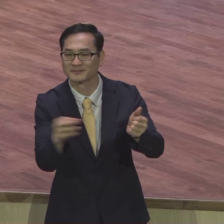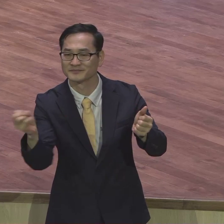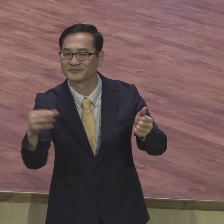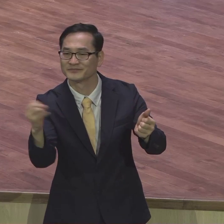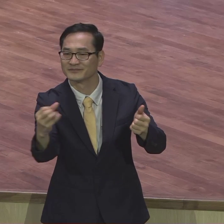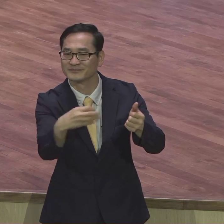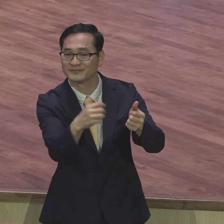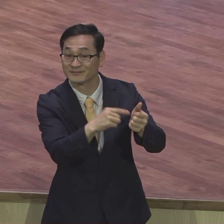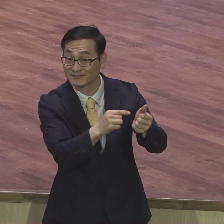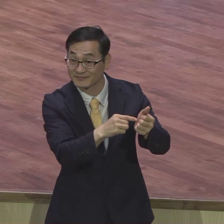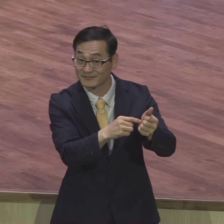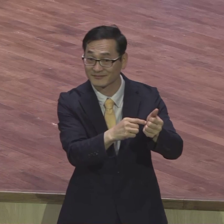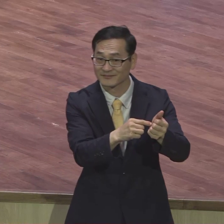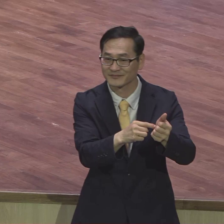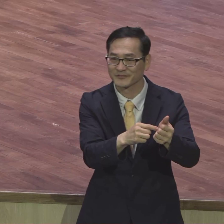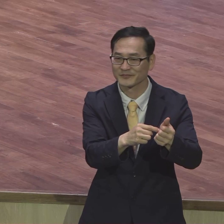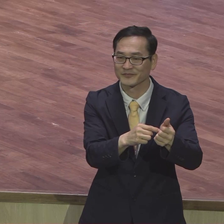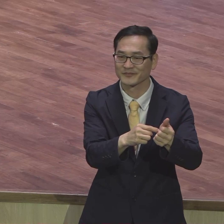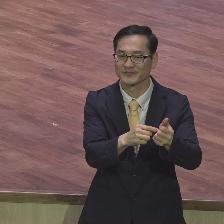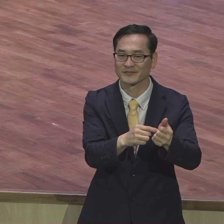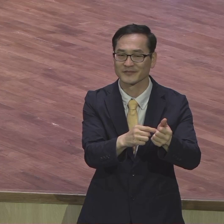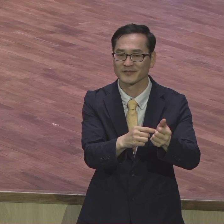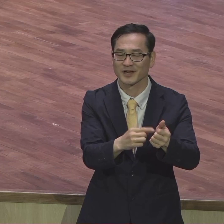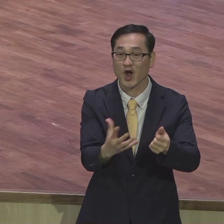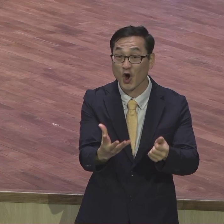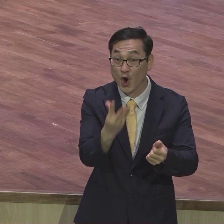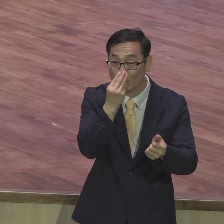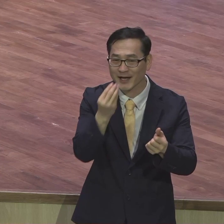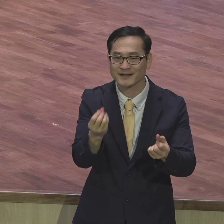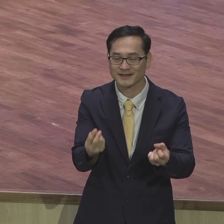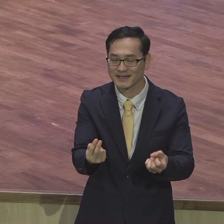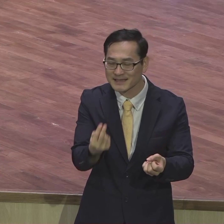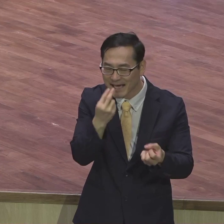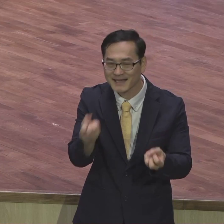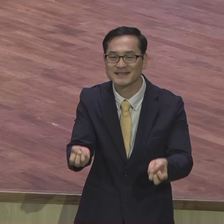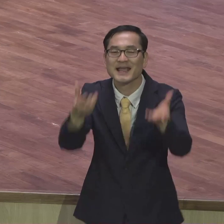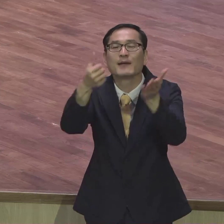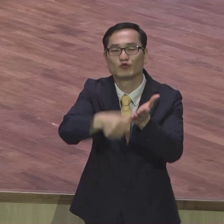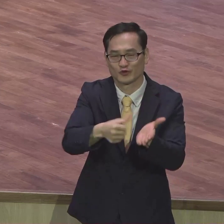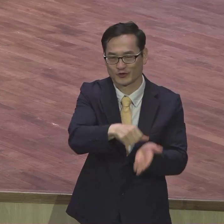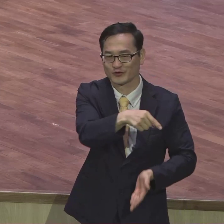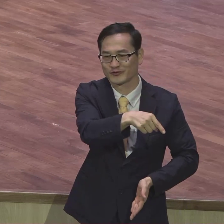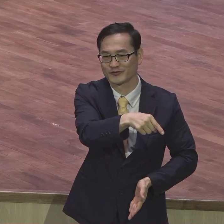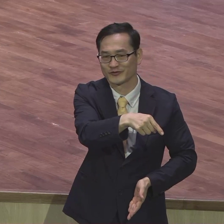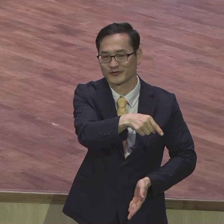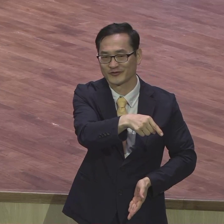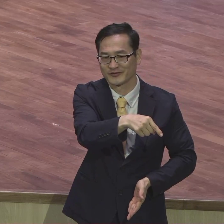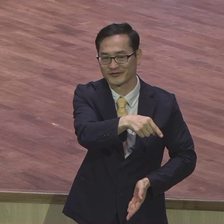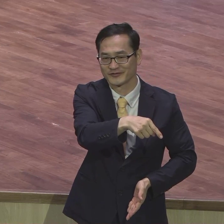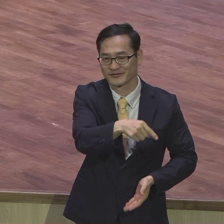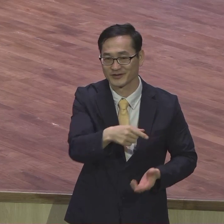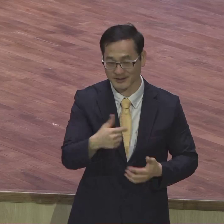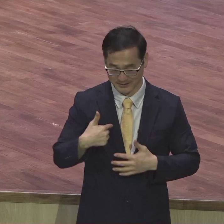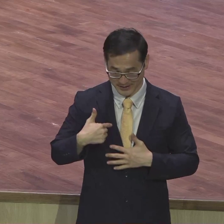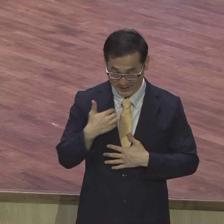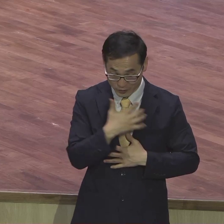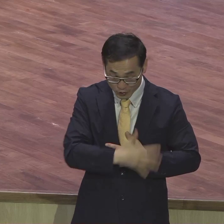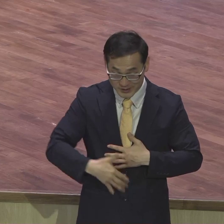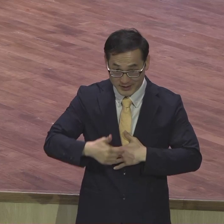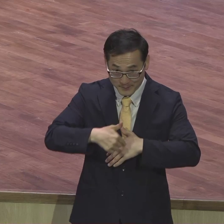그게 뭡니까 거룩한 산재물로 드리는 정말 그리스도를 내 육체를 그야말로 내 사람을